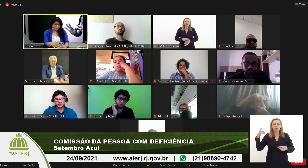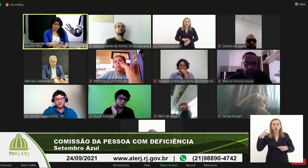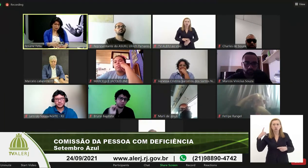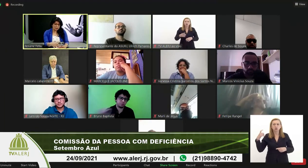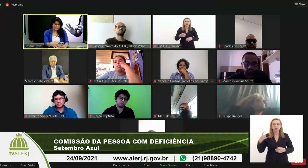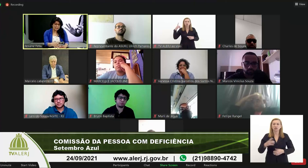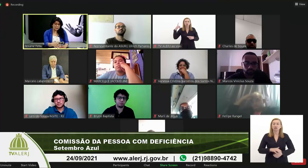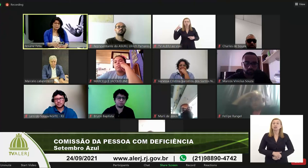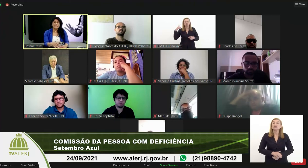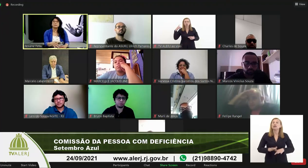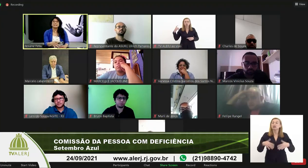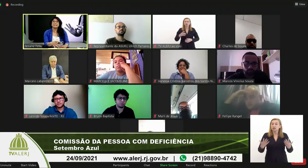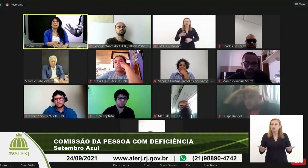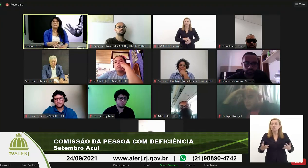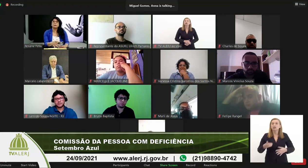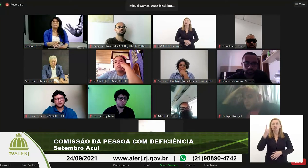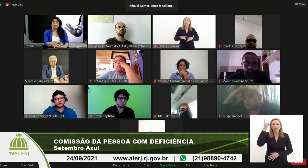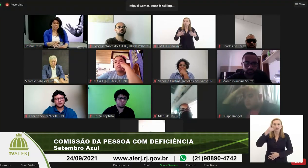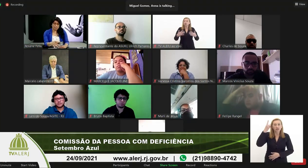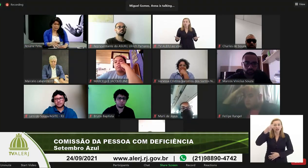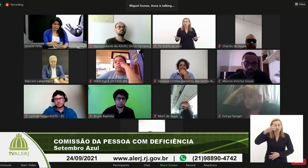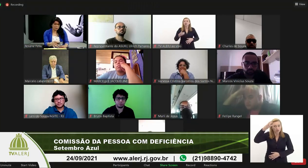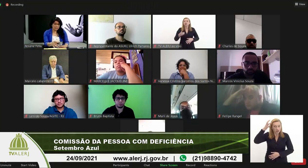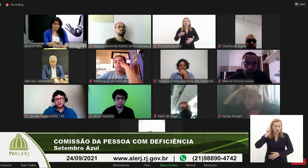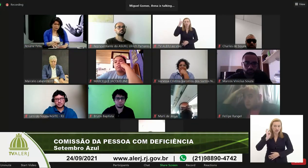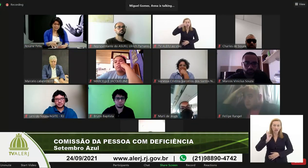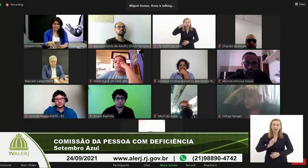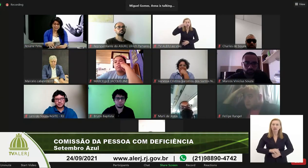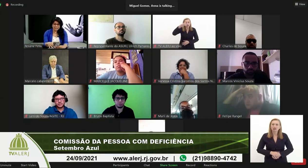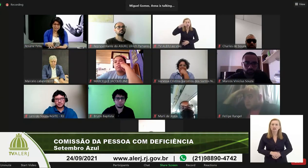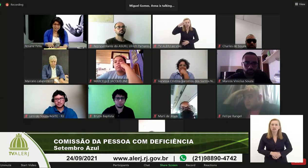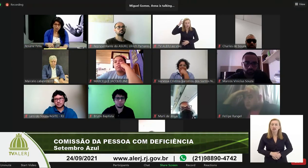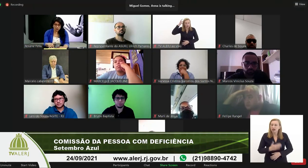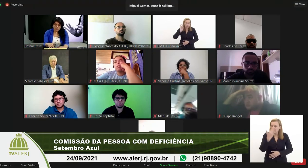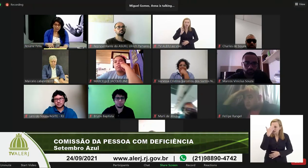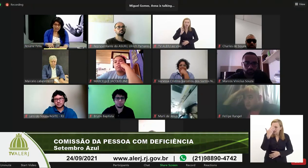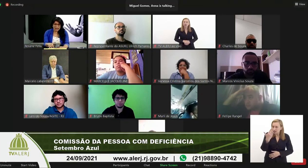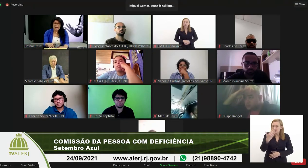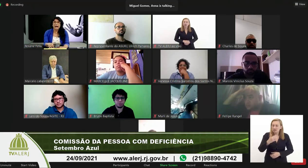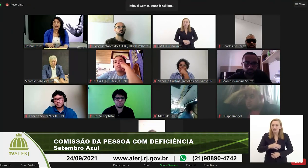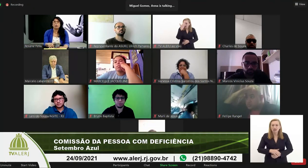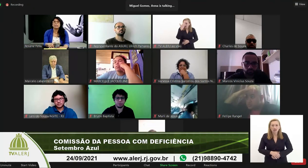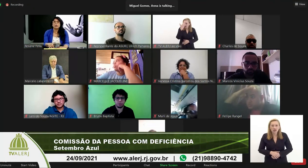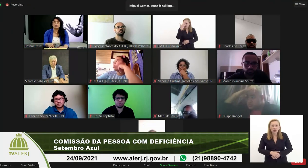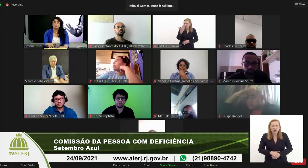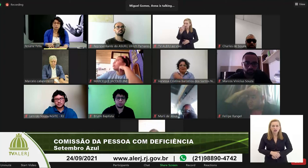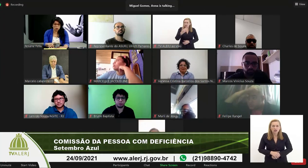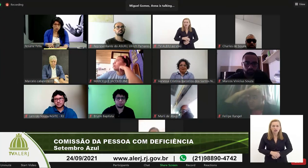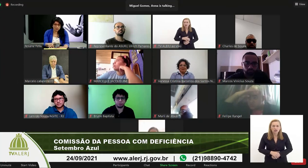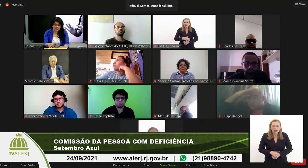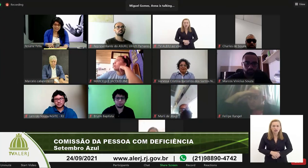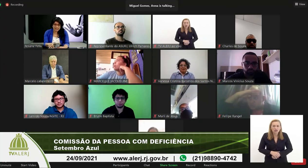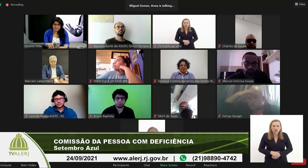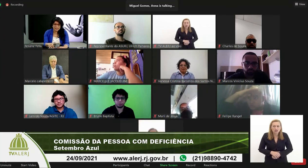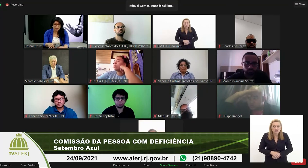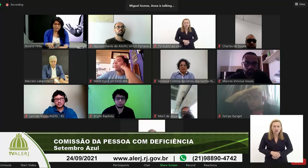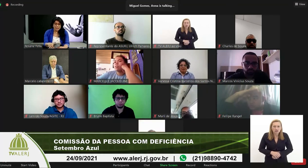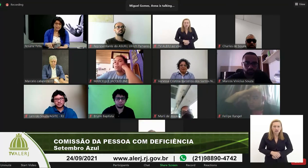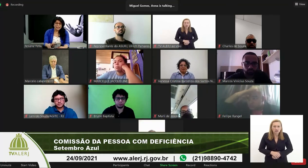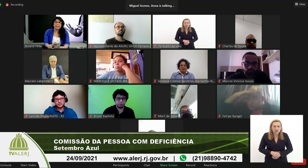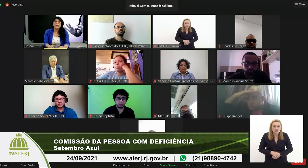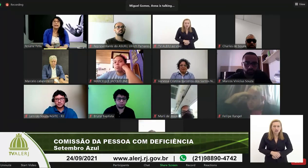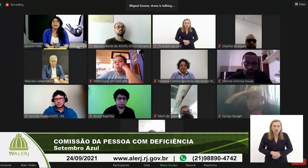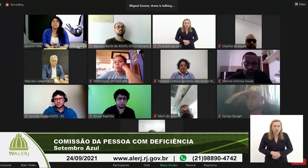sendo assim deputado Marcelo não tem celular não existe